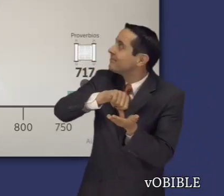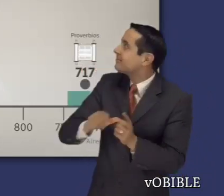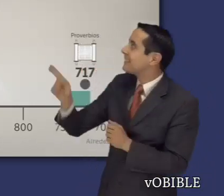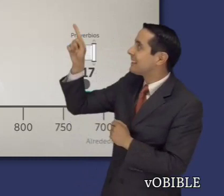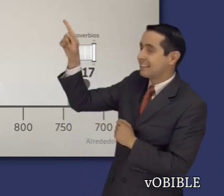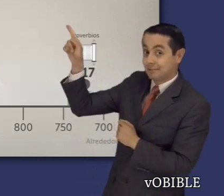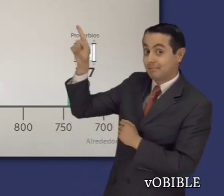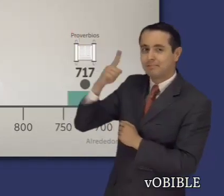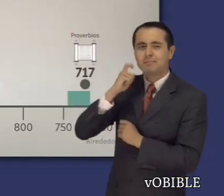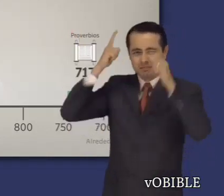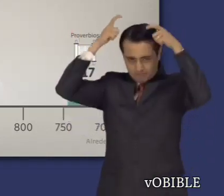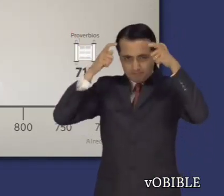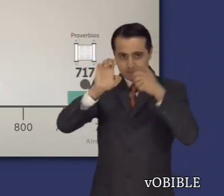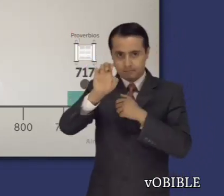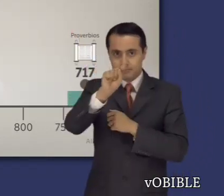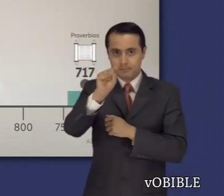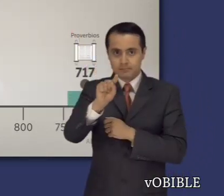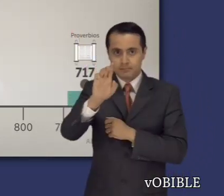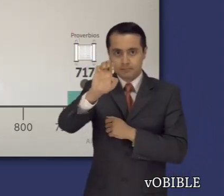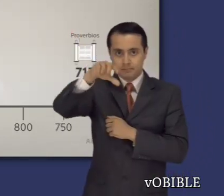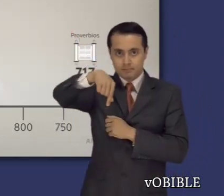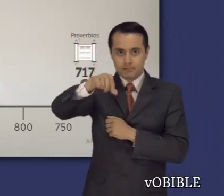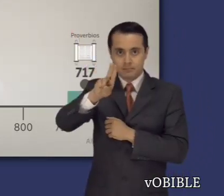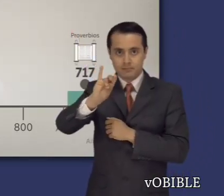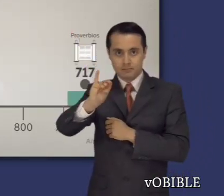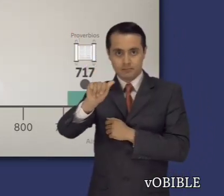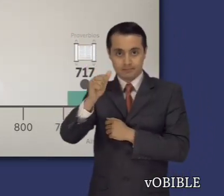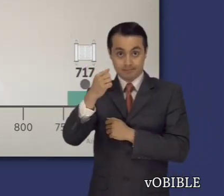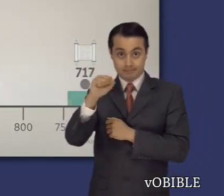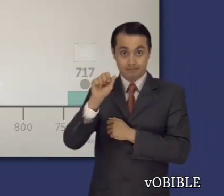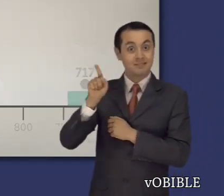Común en Jerusalén, antes de que terminara el reinado de Ezequías.